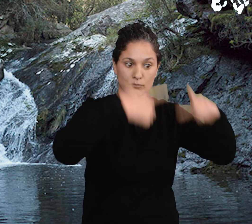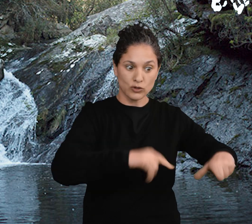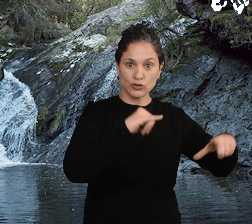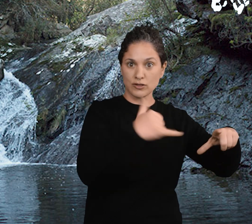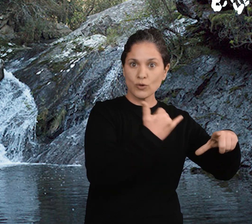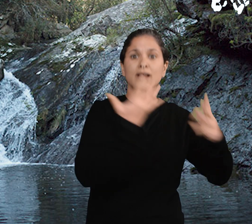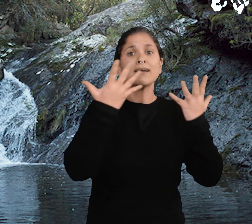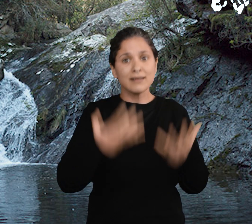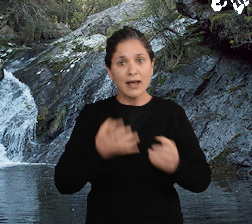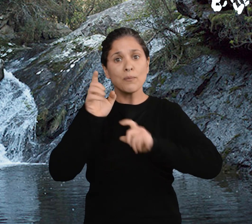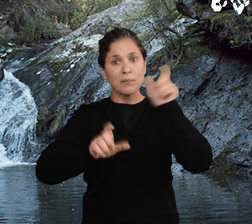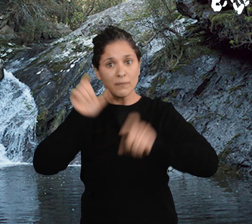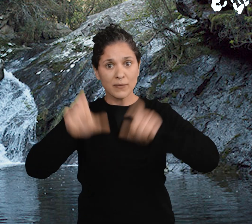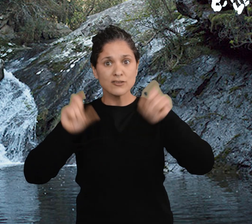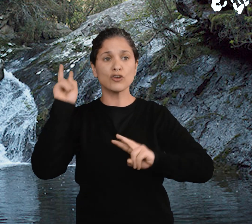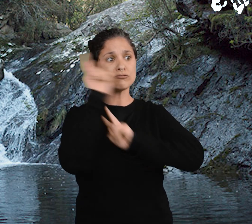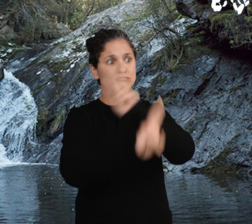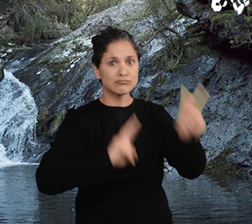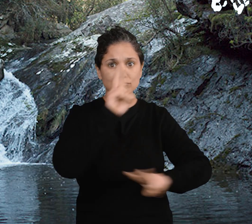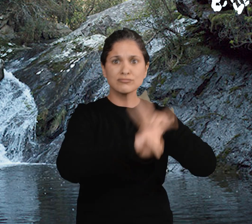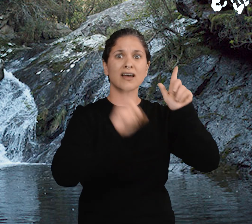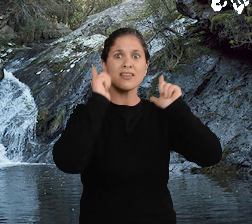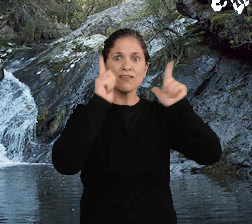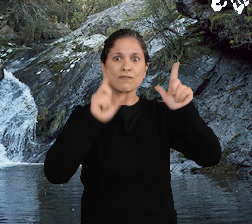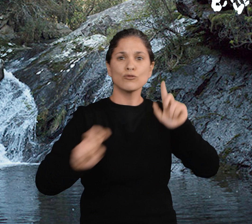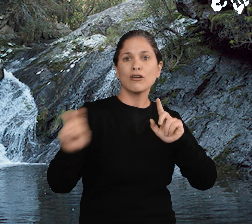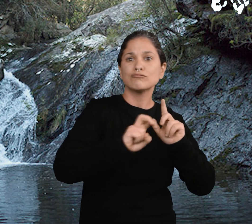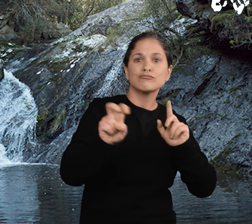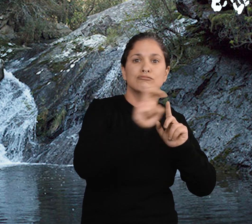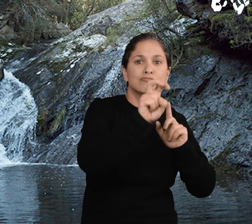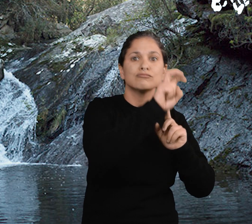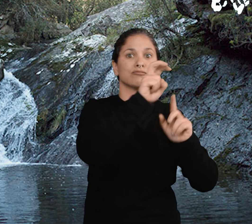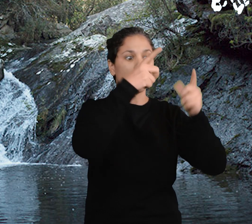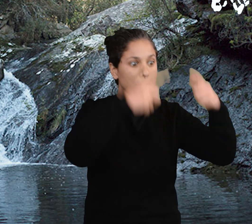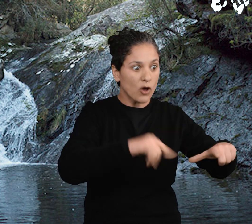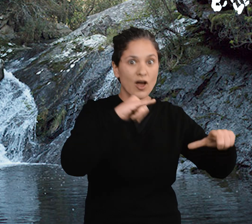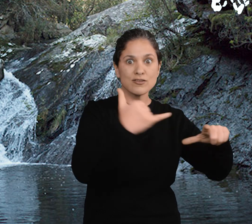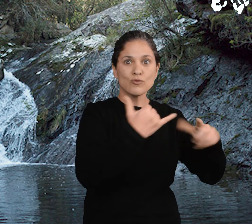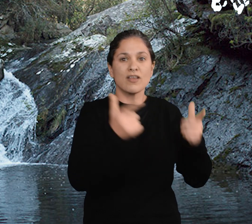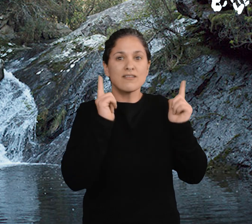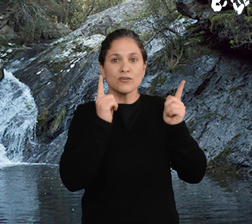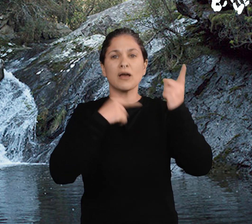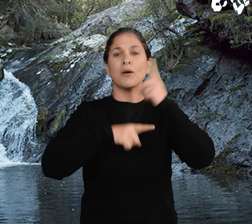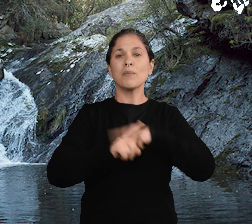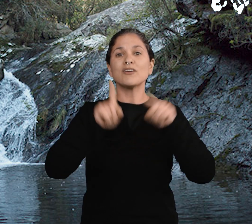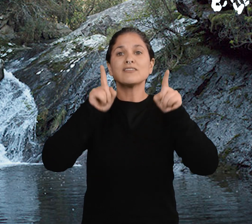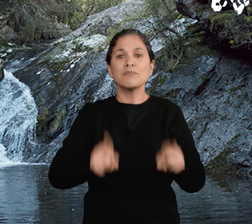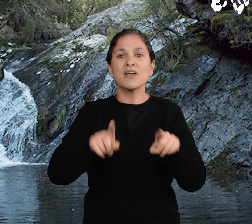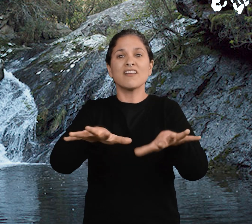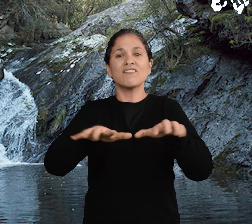ánimas, que la gente pudiera subir a la sierra y disfrutar de los pozos, pero quería estar tranquilo en ese lugar que le